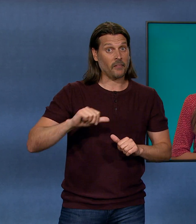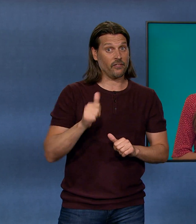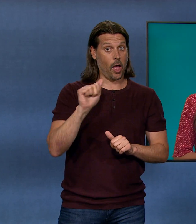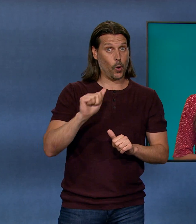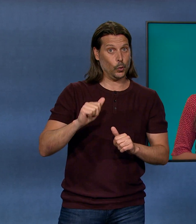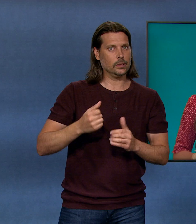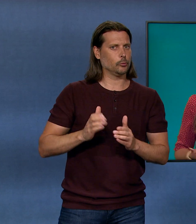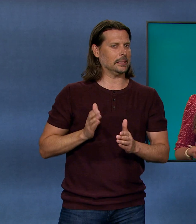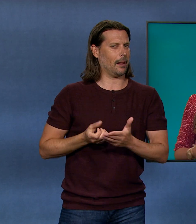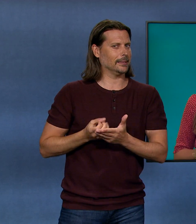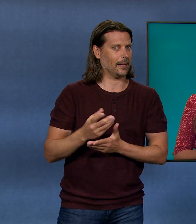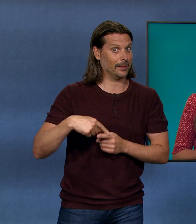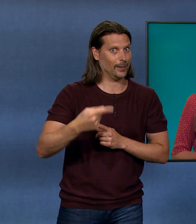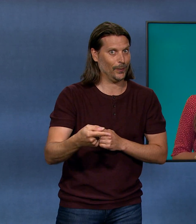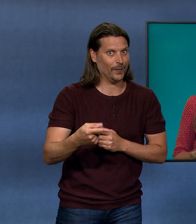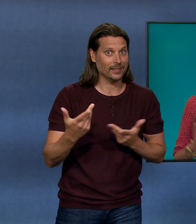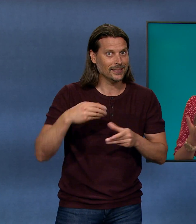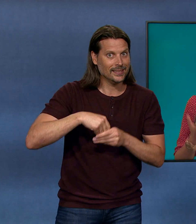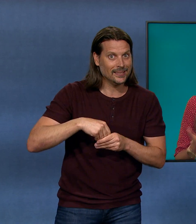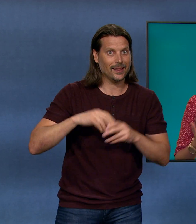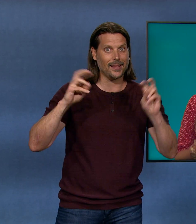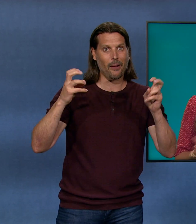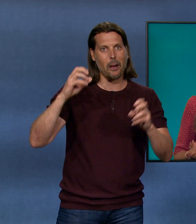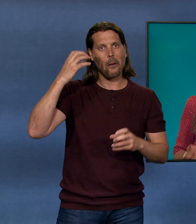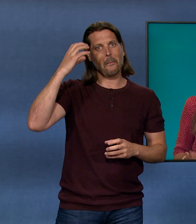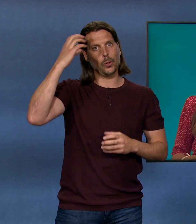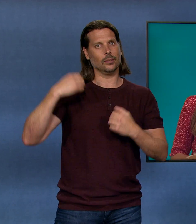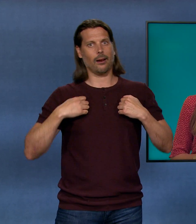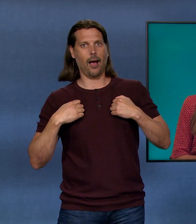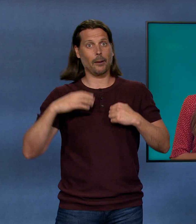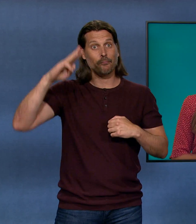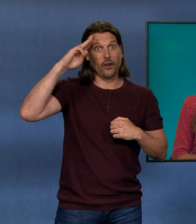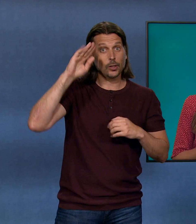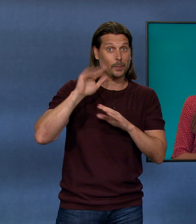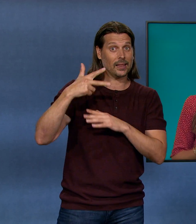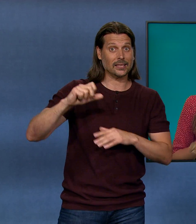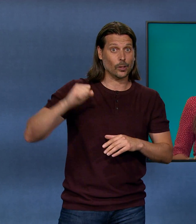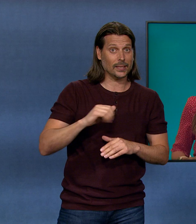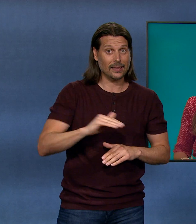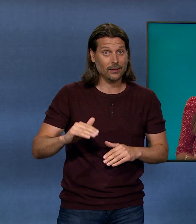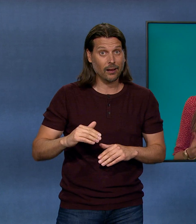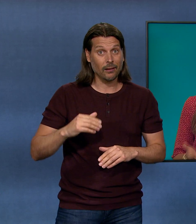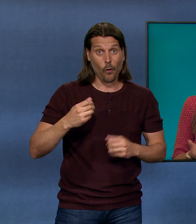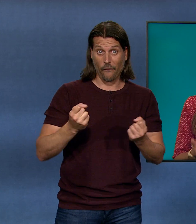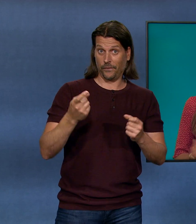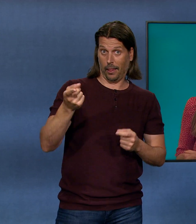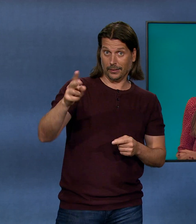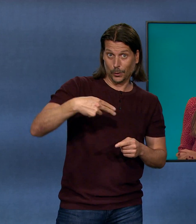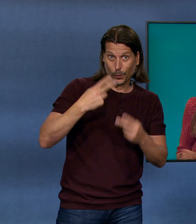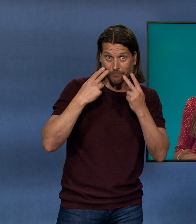Spezialsendung Anfangs August aus dem Pfadi Bundeslager mit über 30'000 Kindern. Ich hoffe, du bist dann auch dabei und